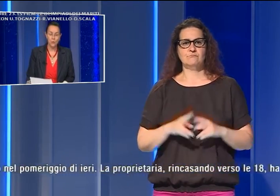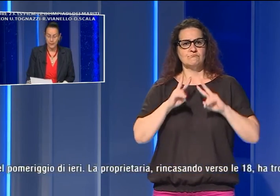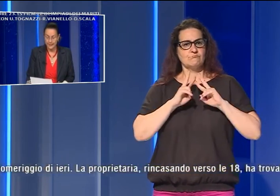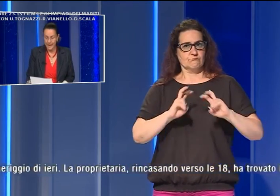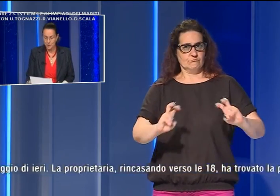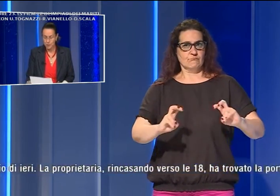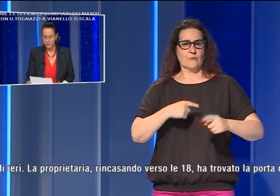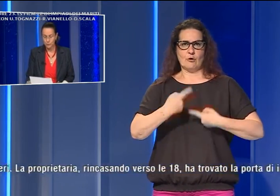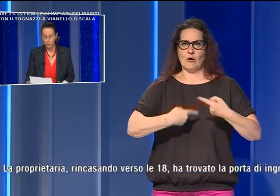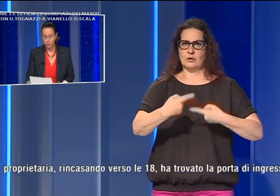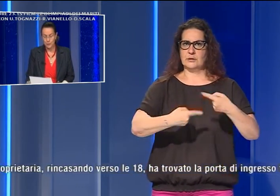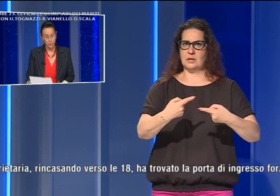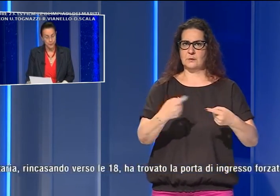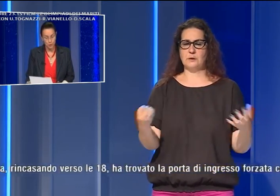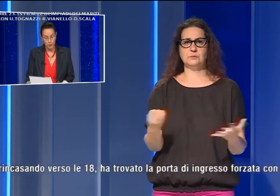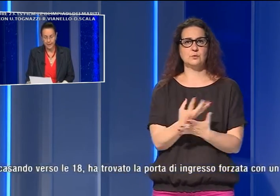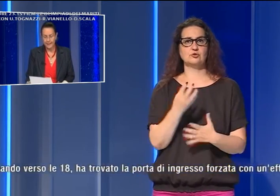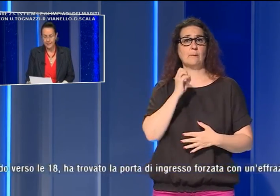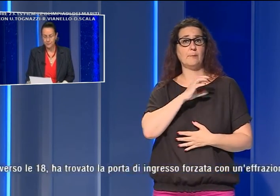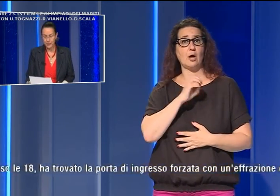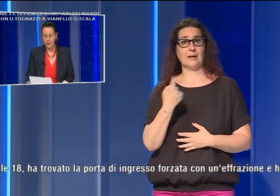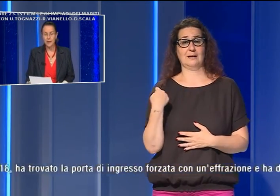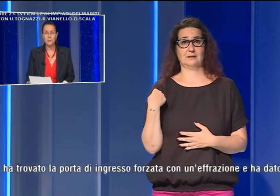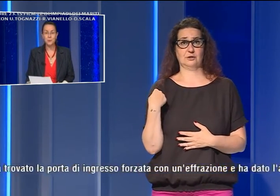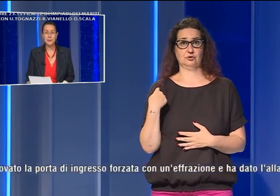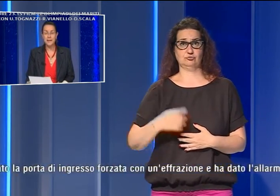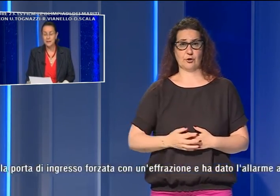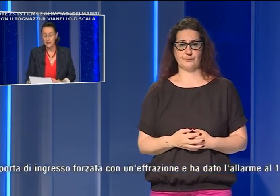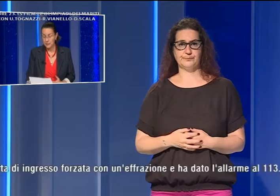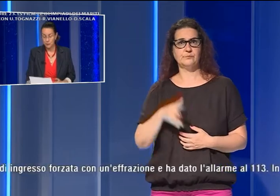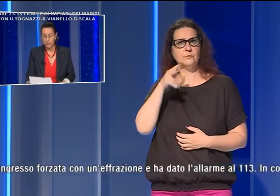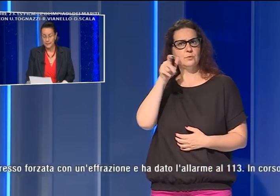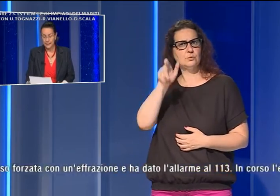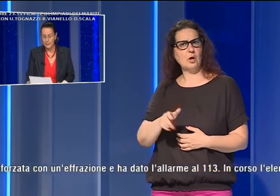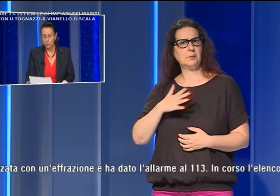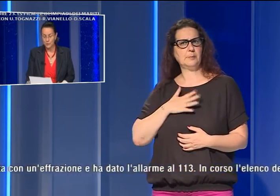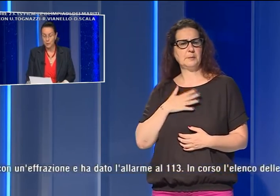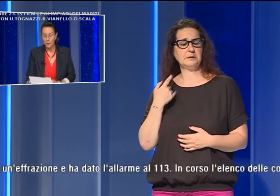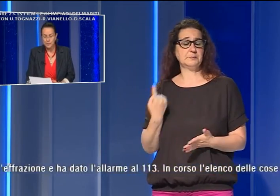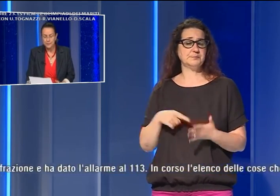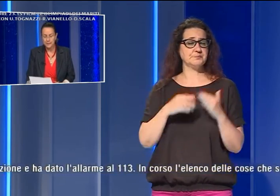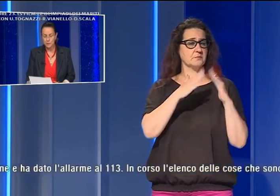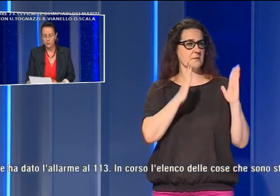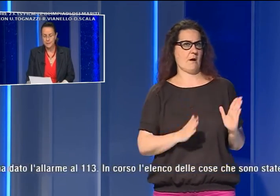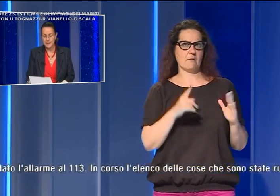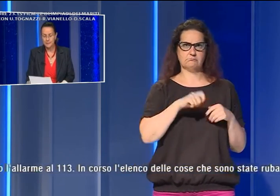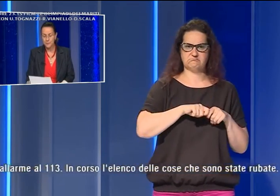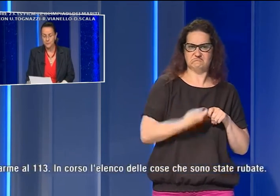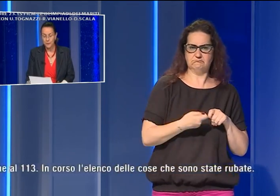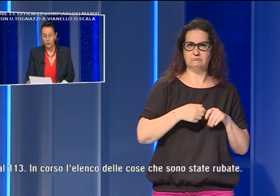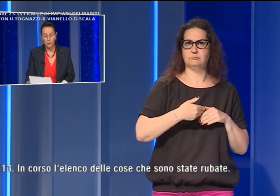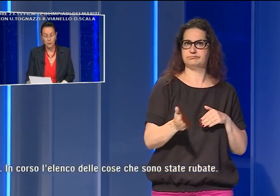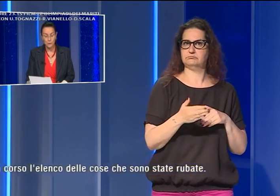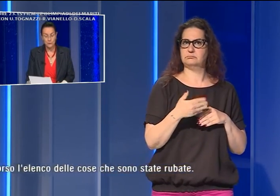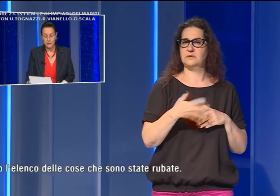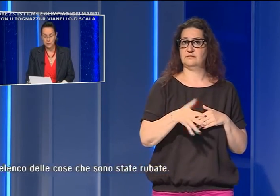corso indagini è avvenuto nel pomeriggio di ieri. La proprietaria, ritornando a casa, ha trovato la porta di ingresso forzata